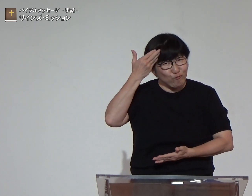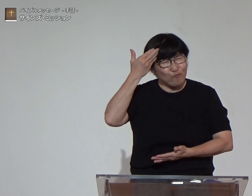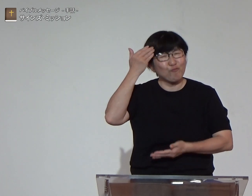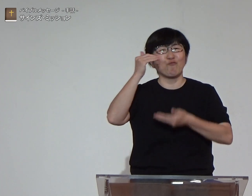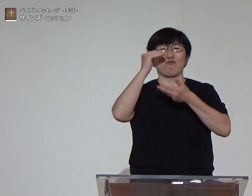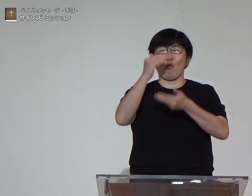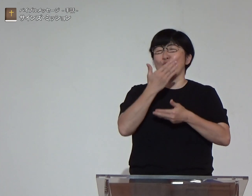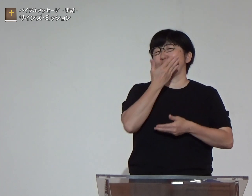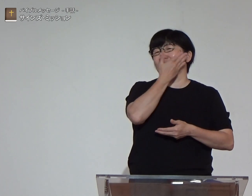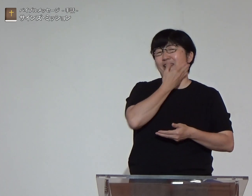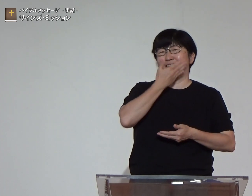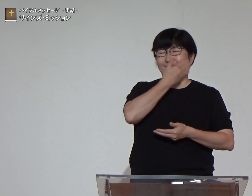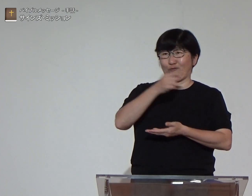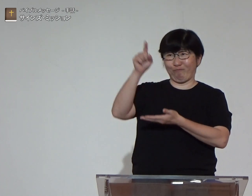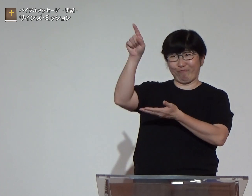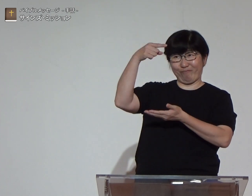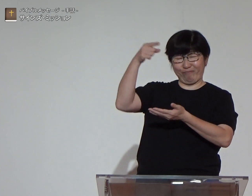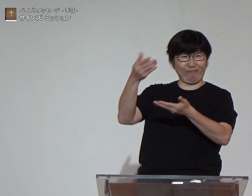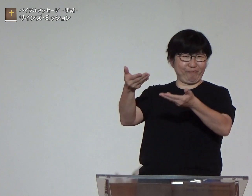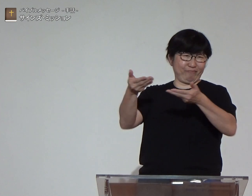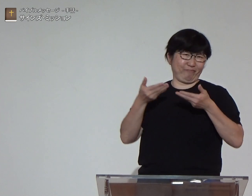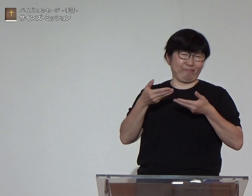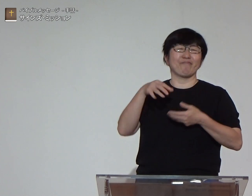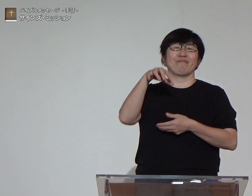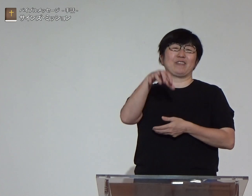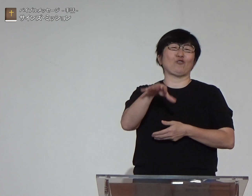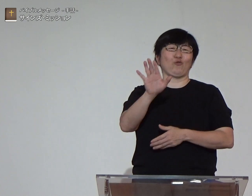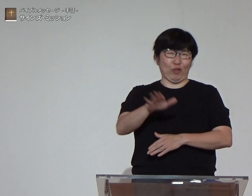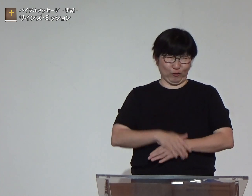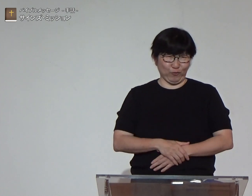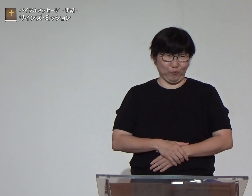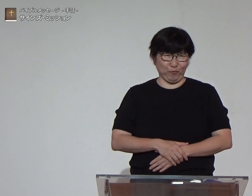省し悔い改めることが大切だということです